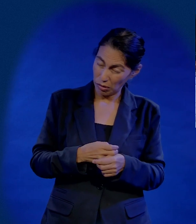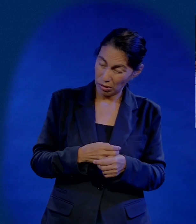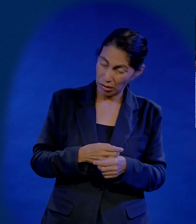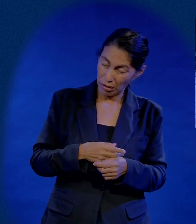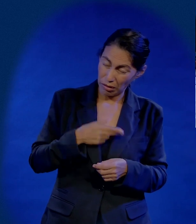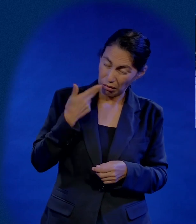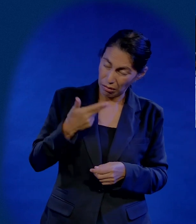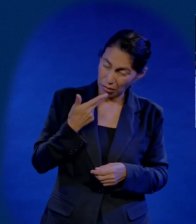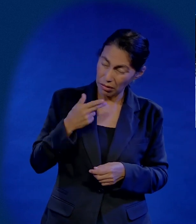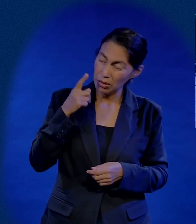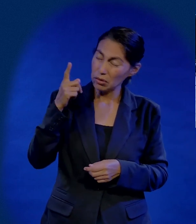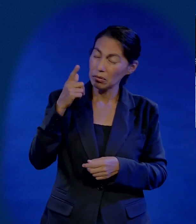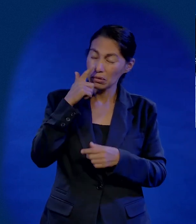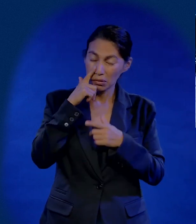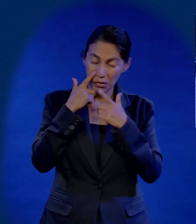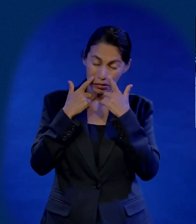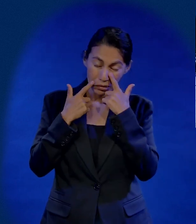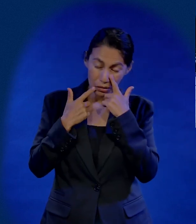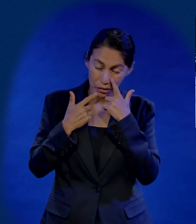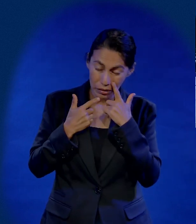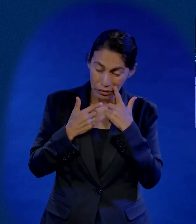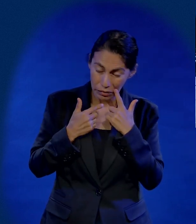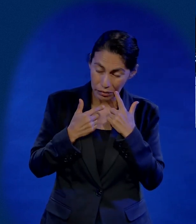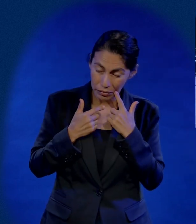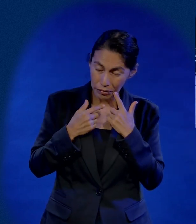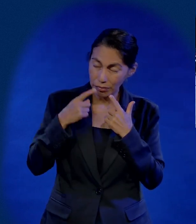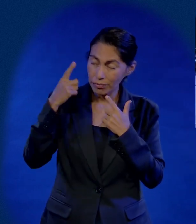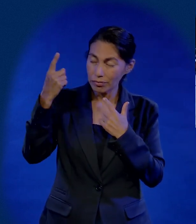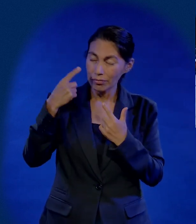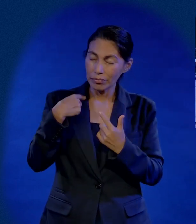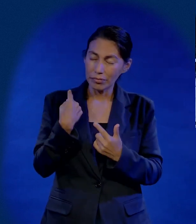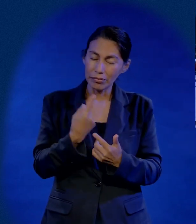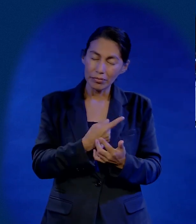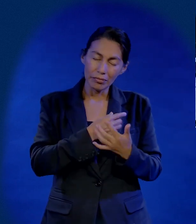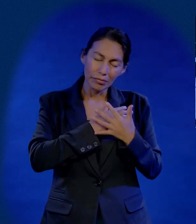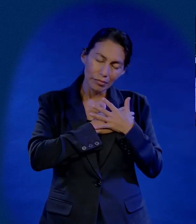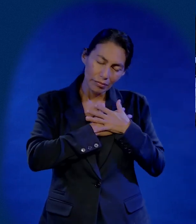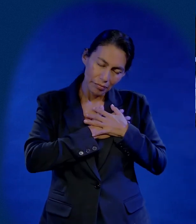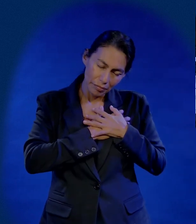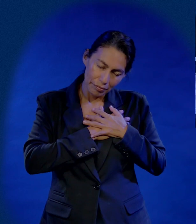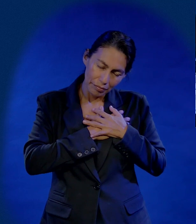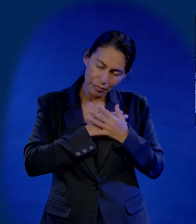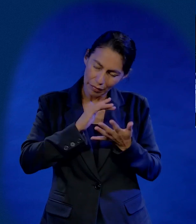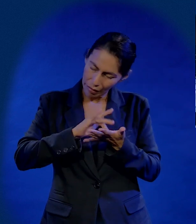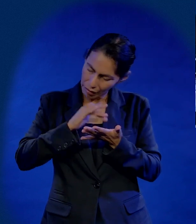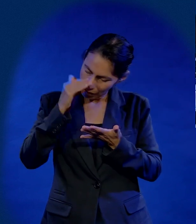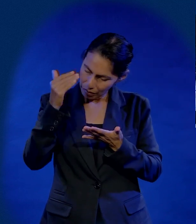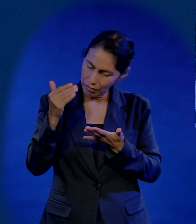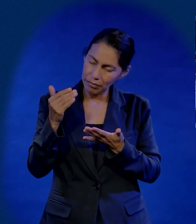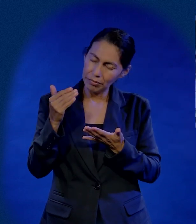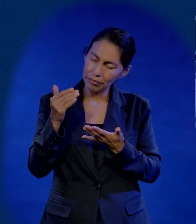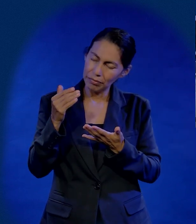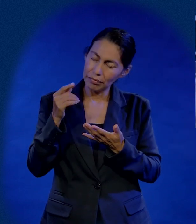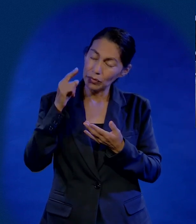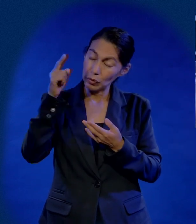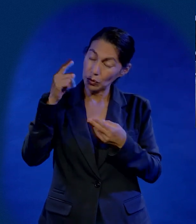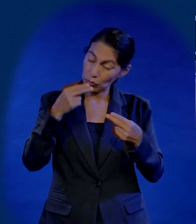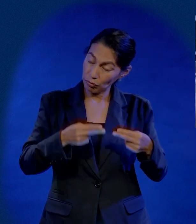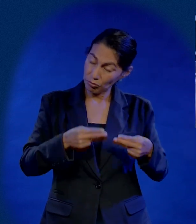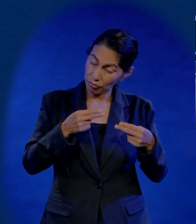tanto Por amarnos tanto Porque cuando hablabas duro Porque cuando hablabas duro Hablabas con lágrimas En tus ojos Porque nos quieres